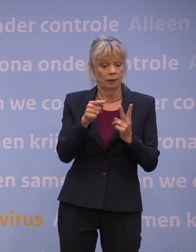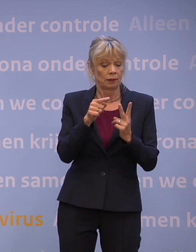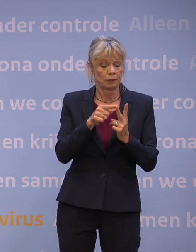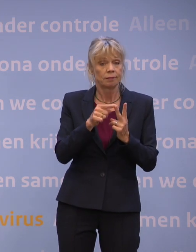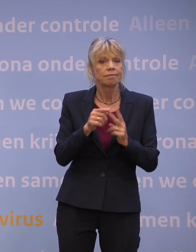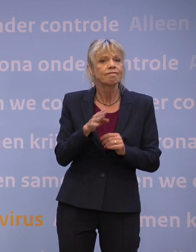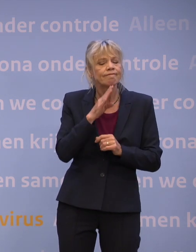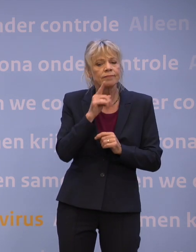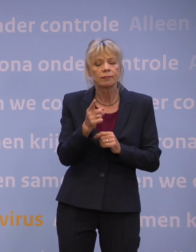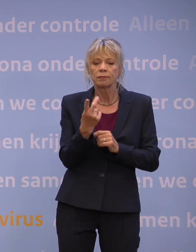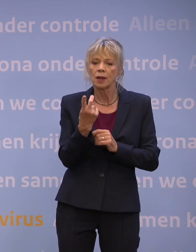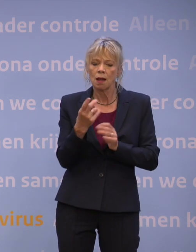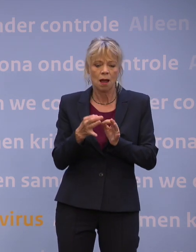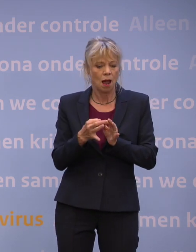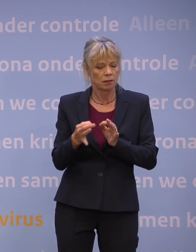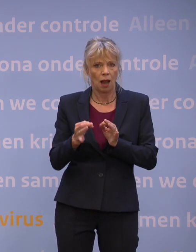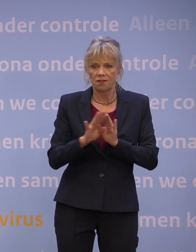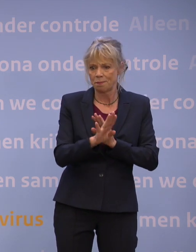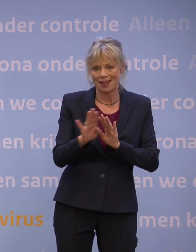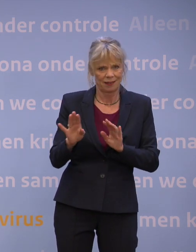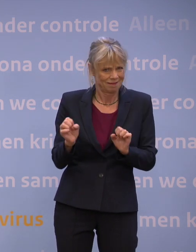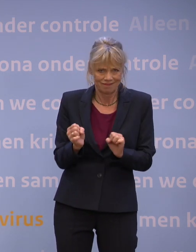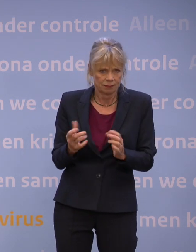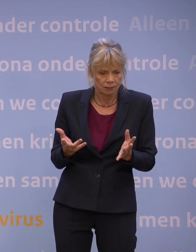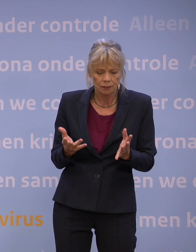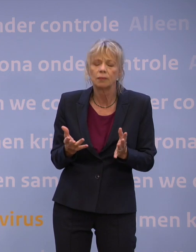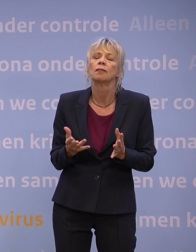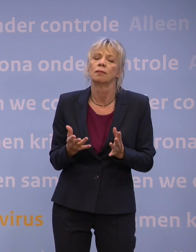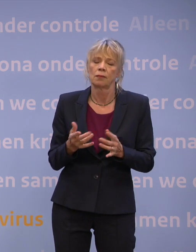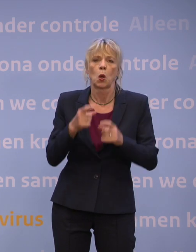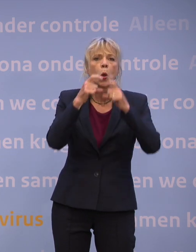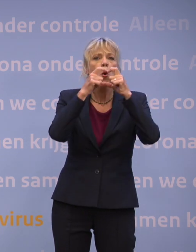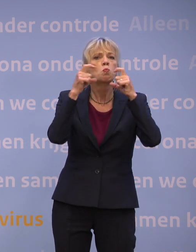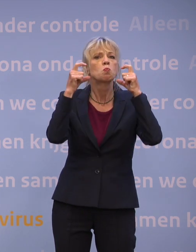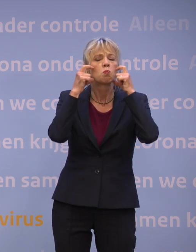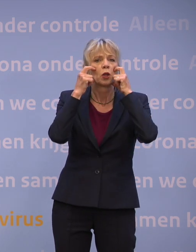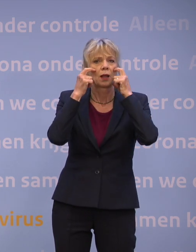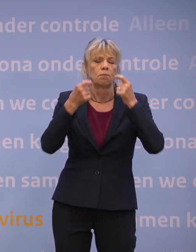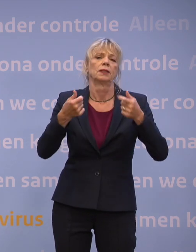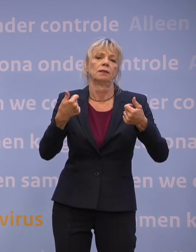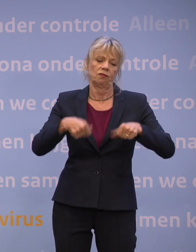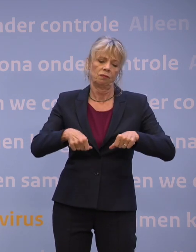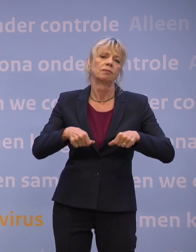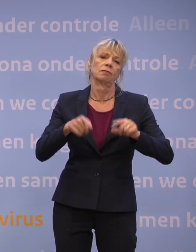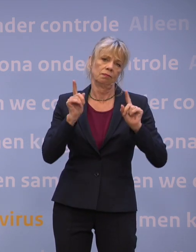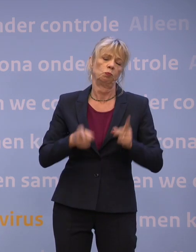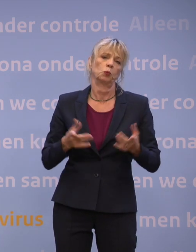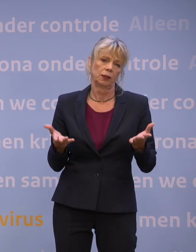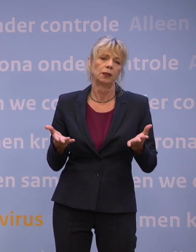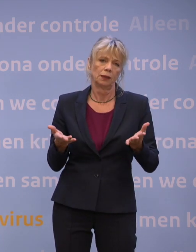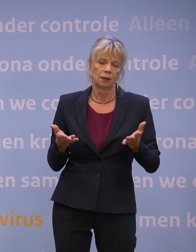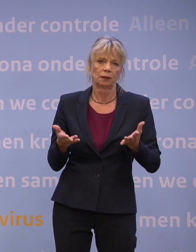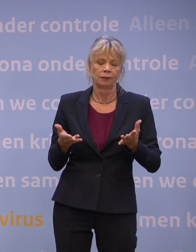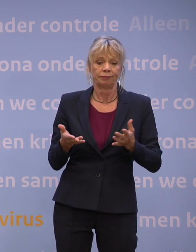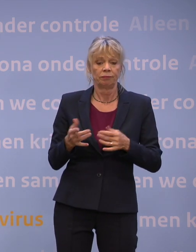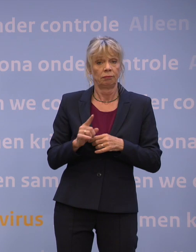meter onvermijdelijk niet altijd haalbaar is, blijft de mondkapjesplicht voorlopig gelden. Dat geldt in de eerste plaats